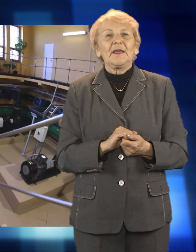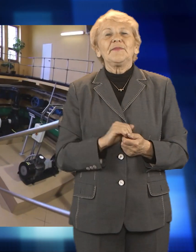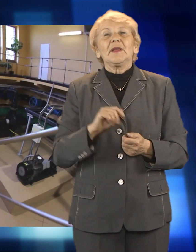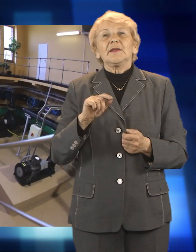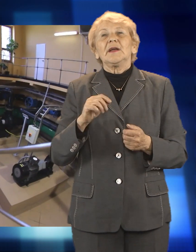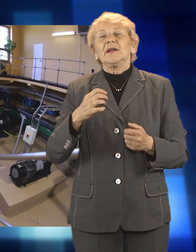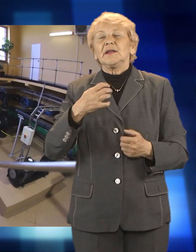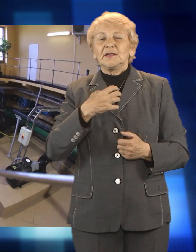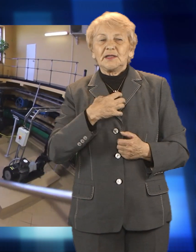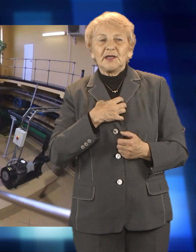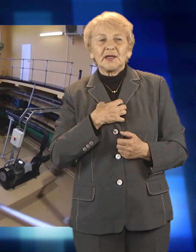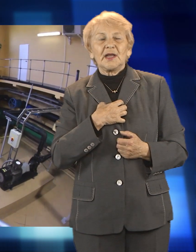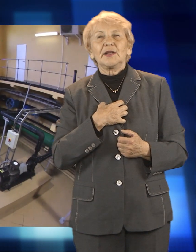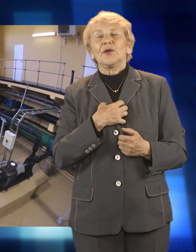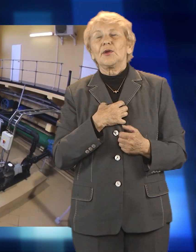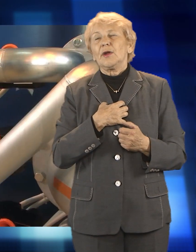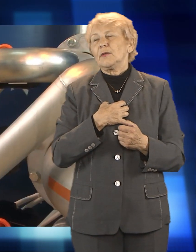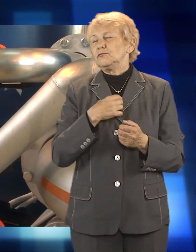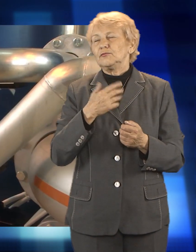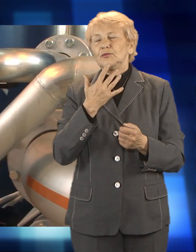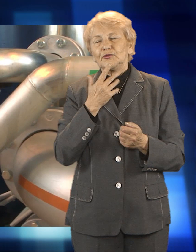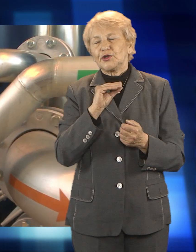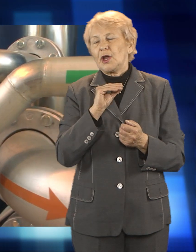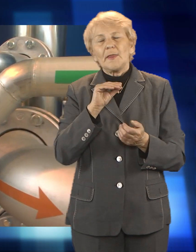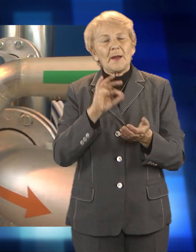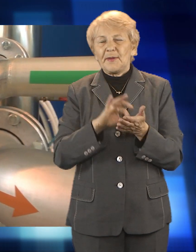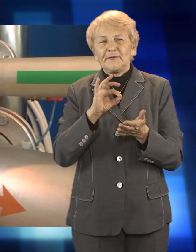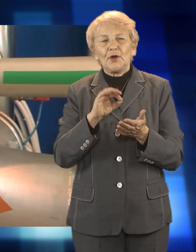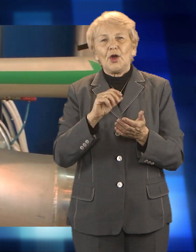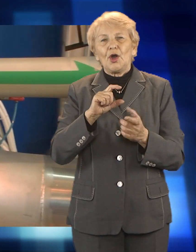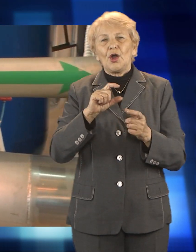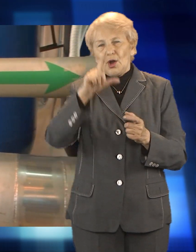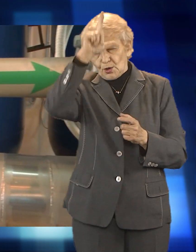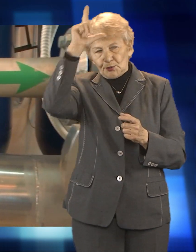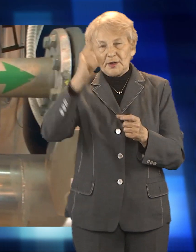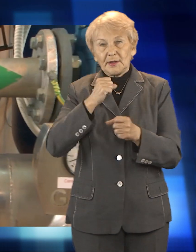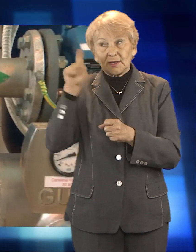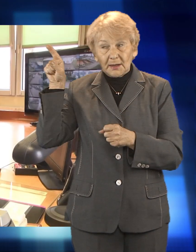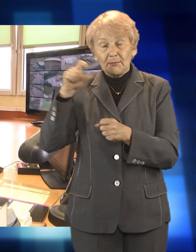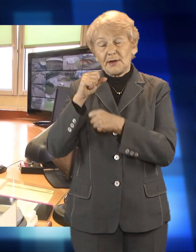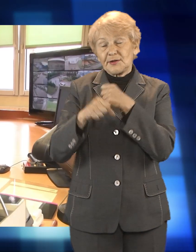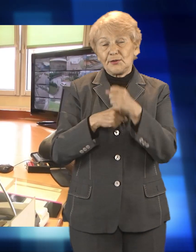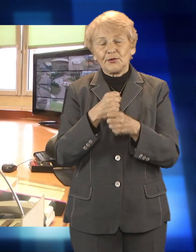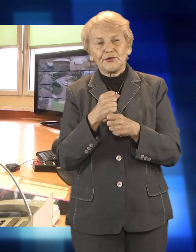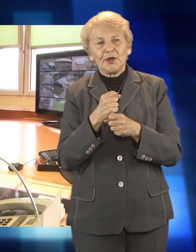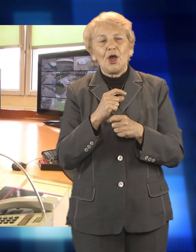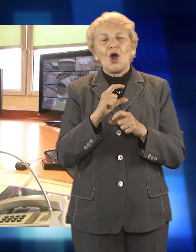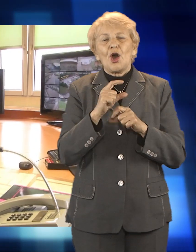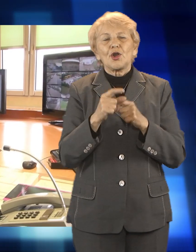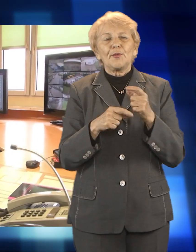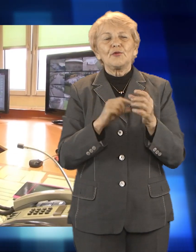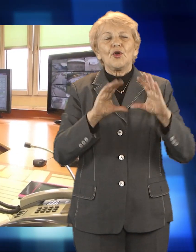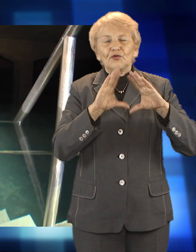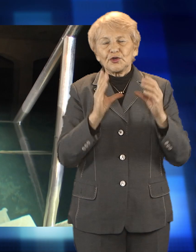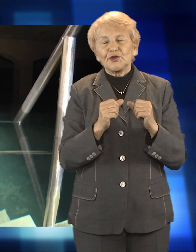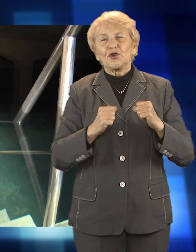Zarząd spółki zapewnia, że pracownicy czynią wszystko, by dostawa wody i odbiór ścieków odbywały się bez przeszkód. Należy też być spokojnym o